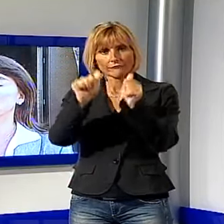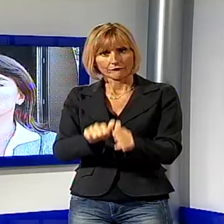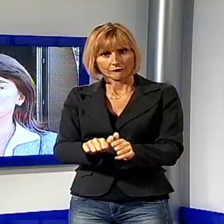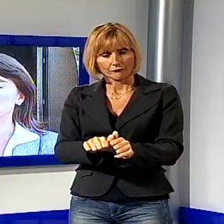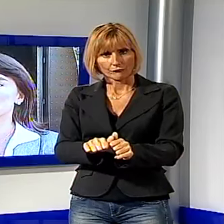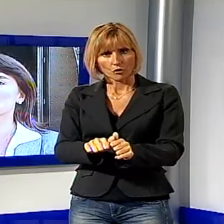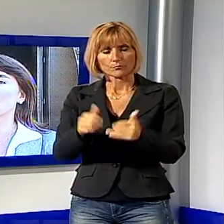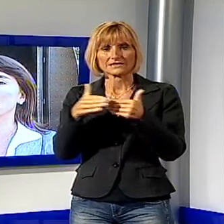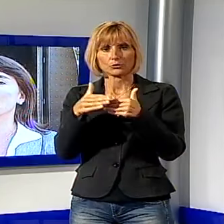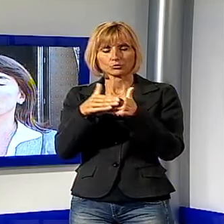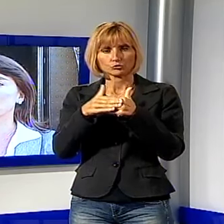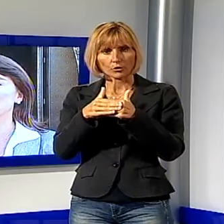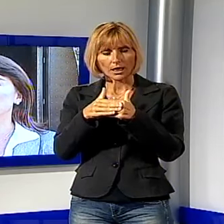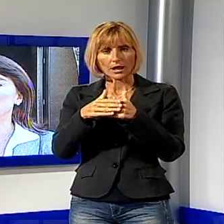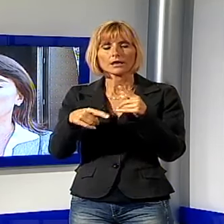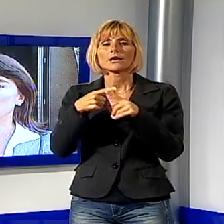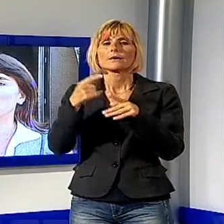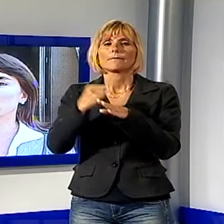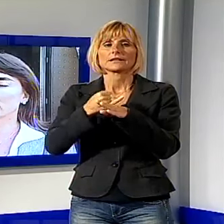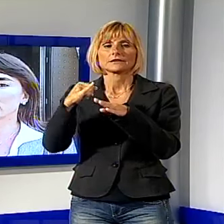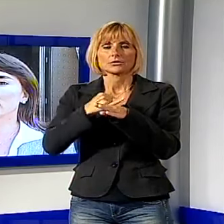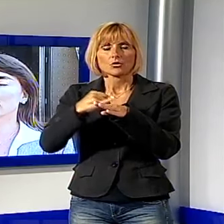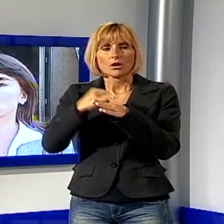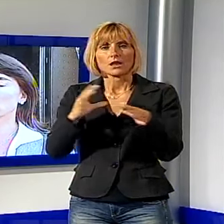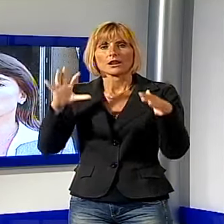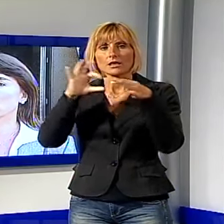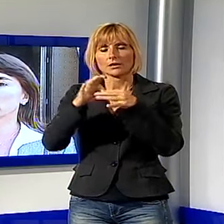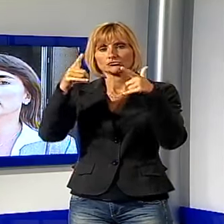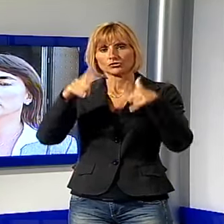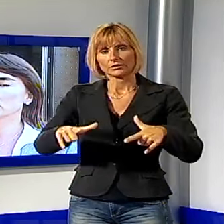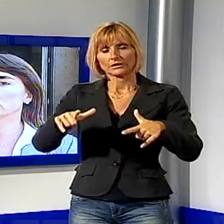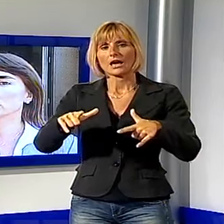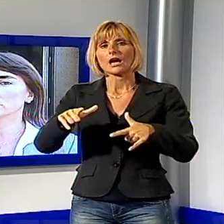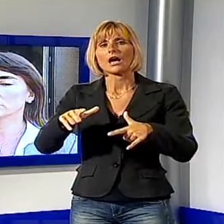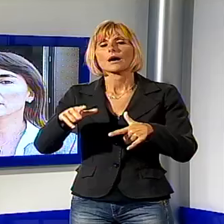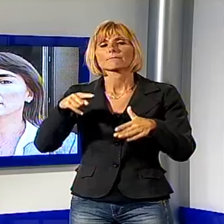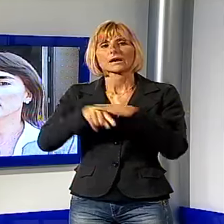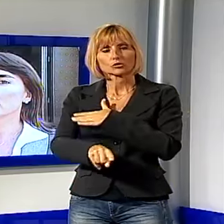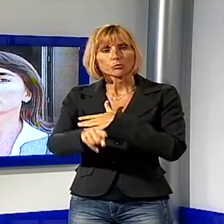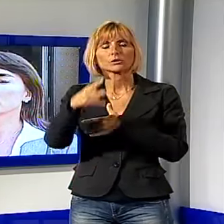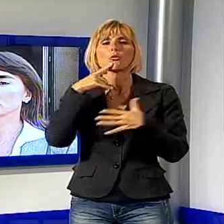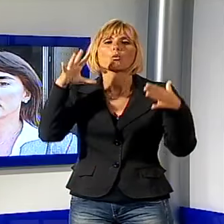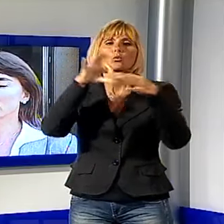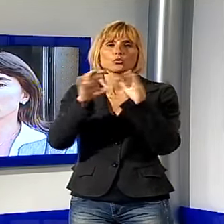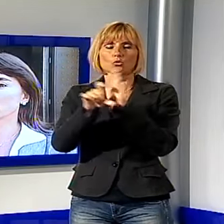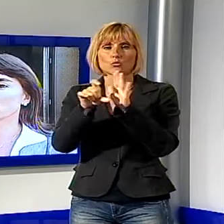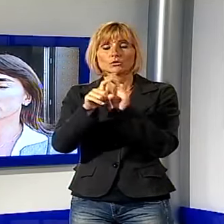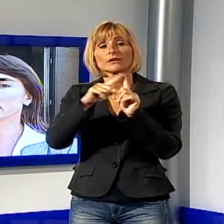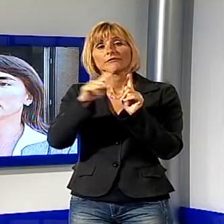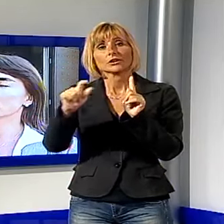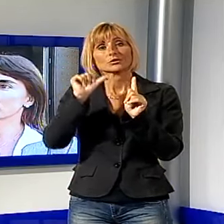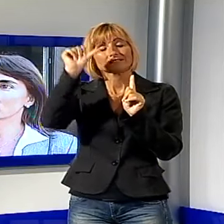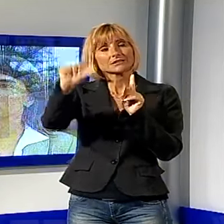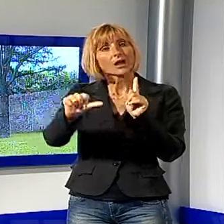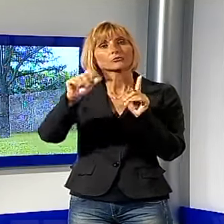istituzionali, in particolare quelle legate alla città metropolitana, all'Unione dei Comuni e poi si concluderà sabato con questa